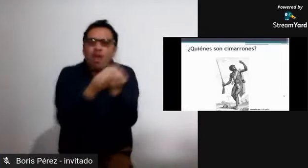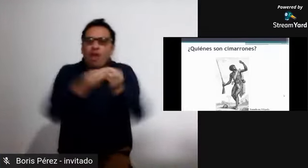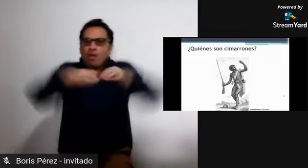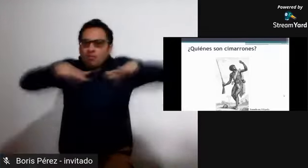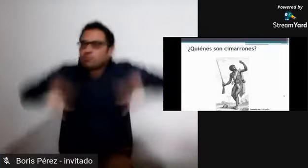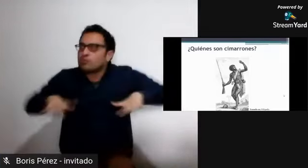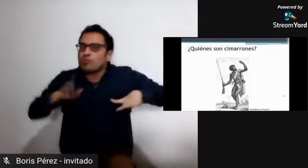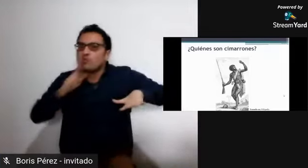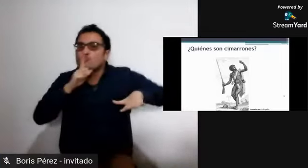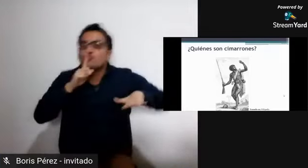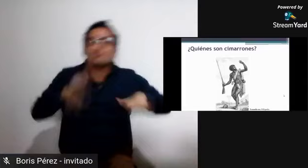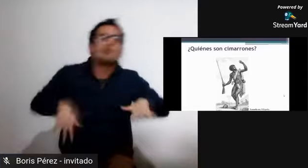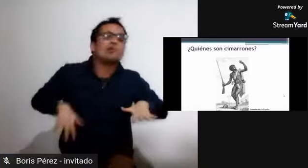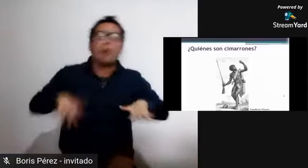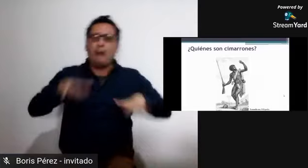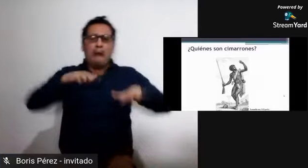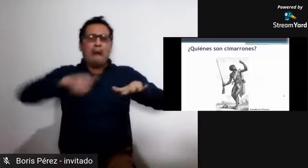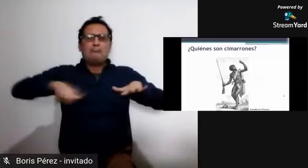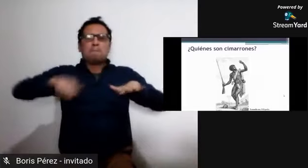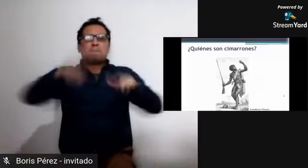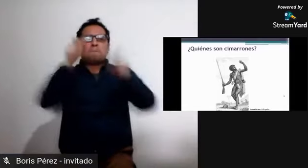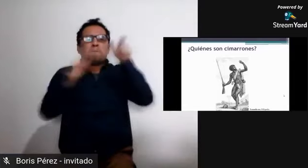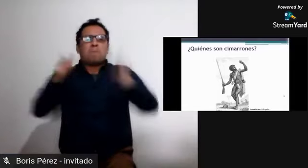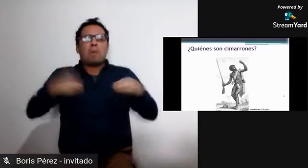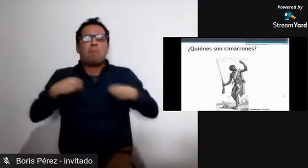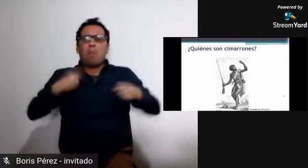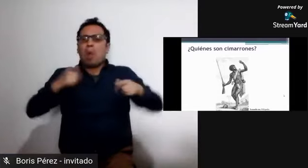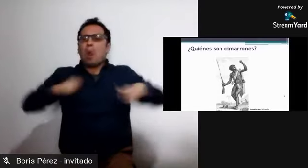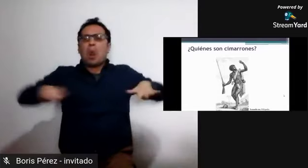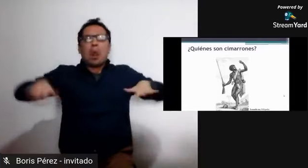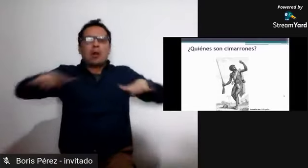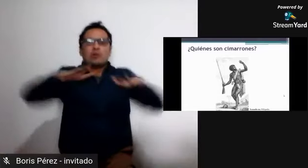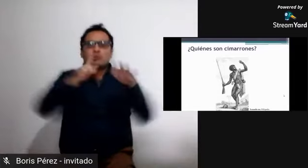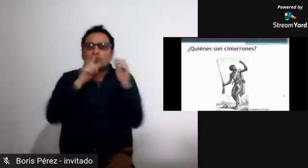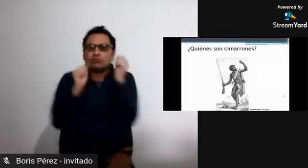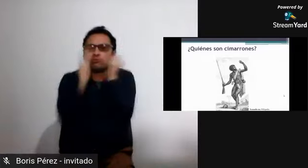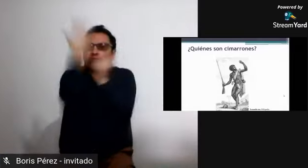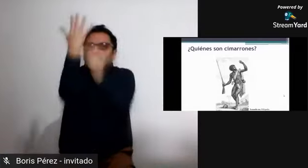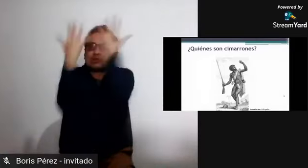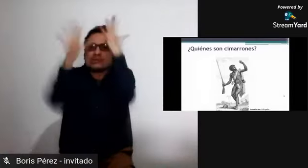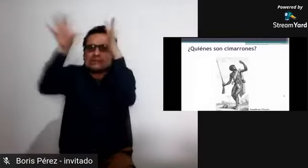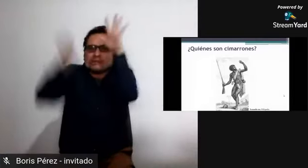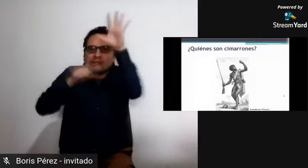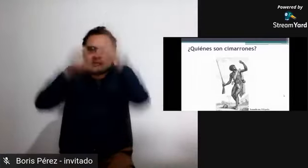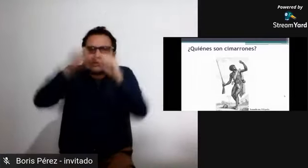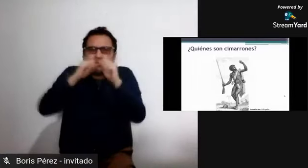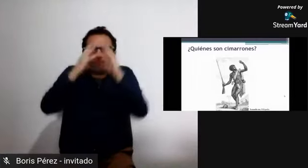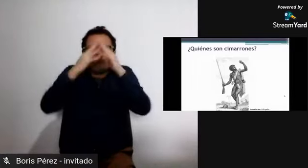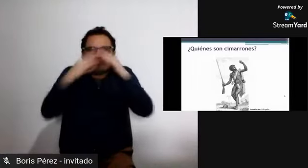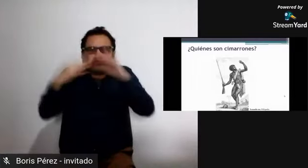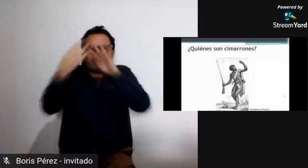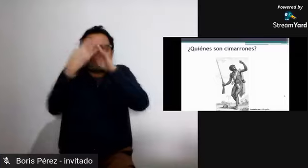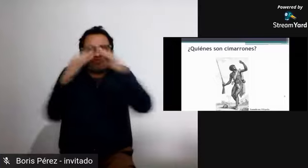a través de los bosques, a través de espacios de difícil acceso,